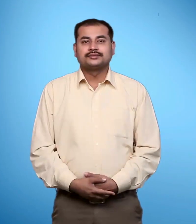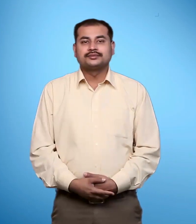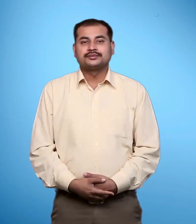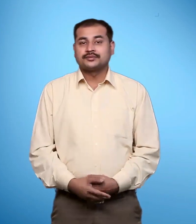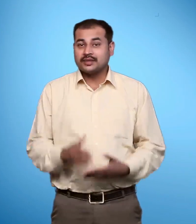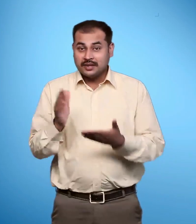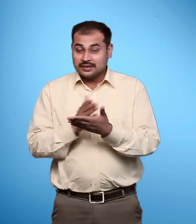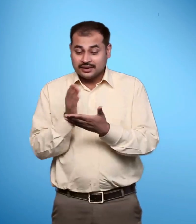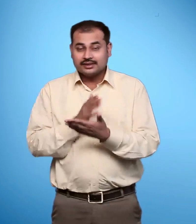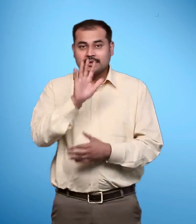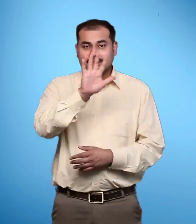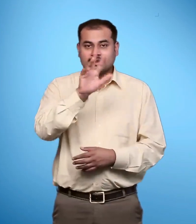प्रिष्ट बावन